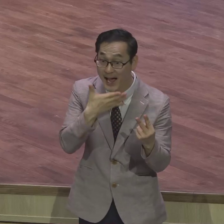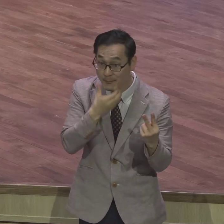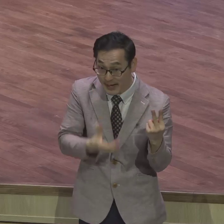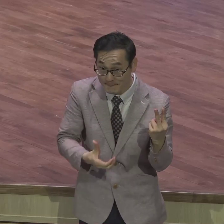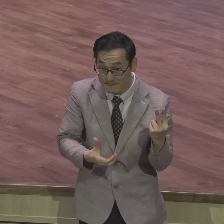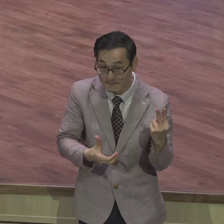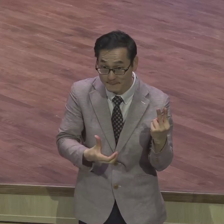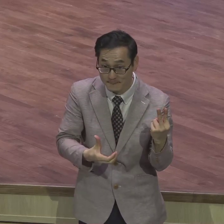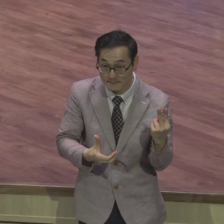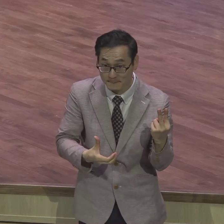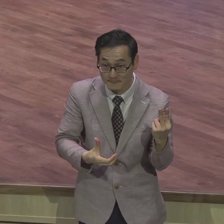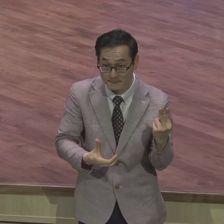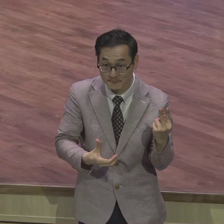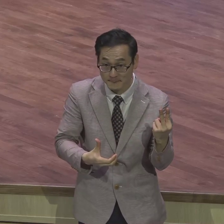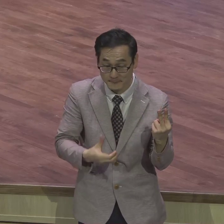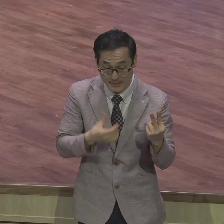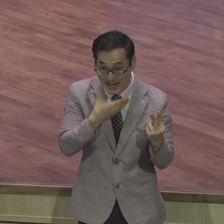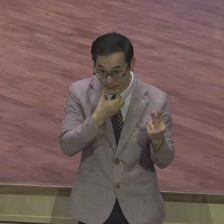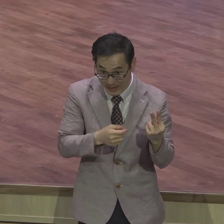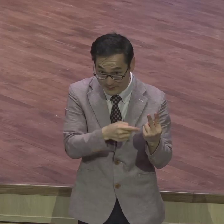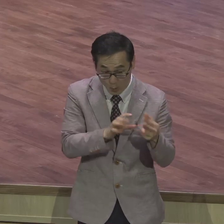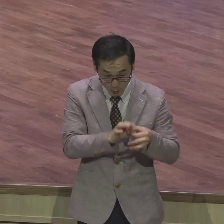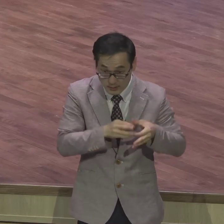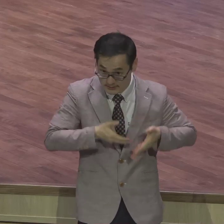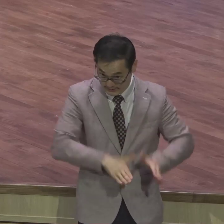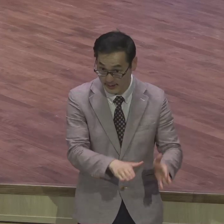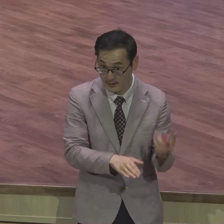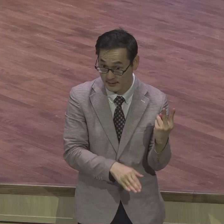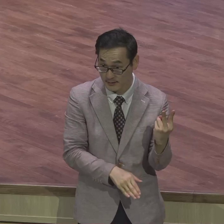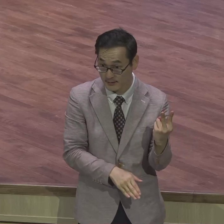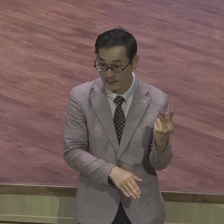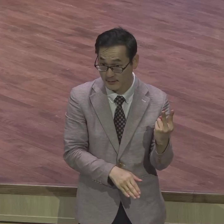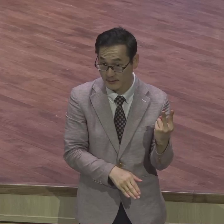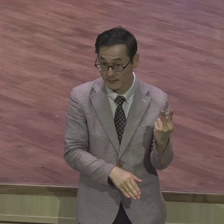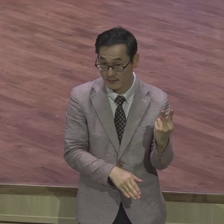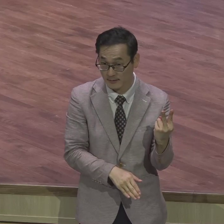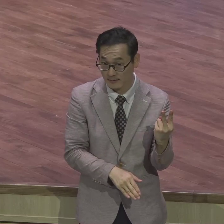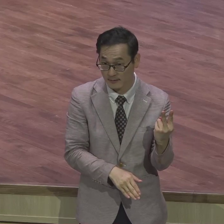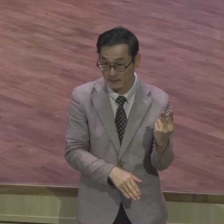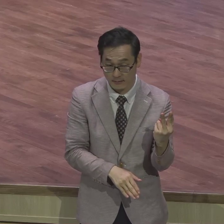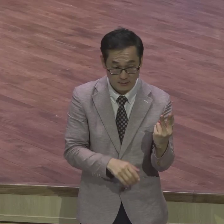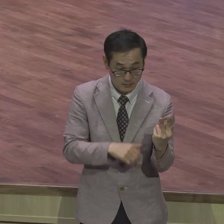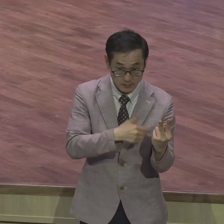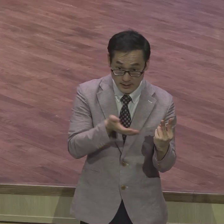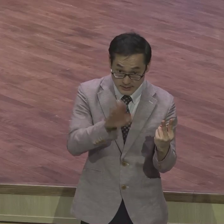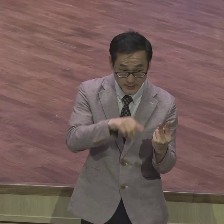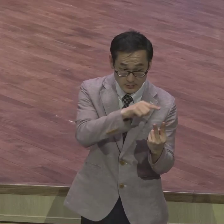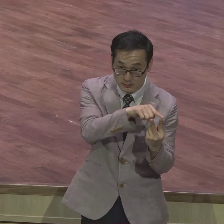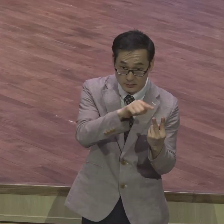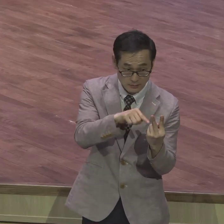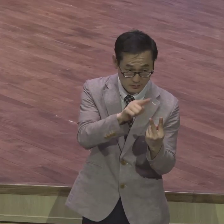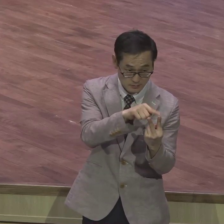아브라함의 혈당으로 정상적 후손이다 그러므로 불구하고 하나님께서는